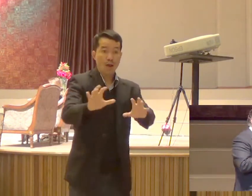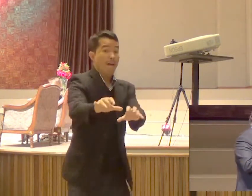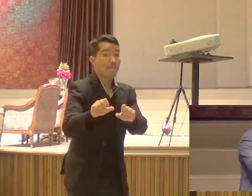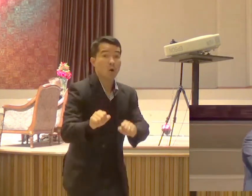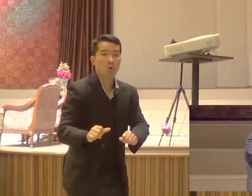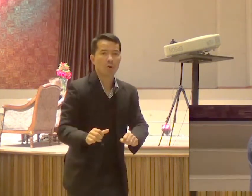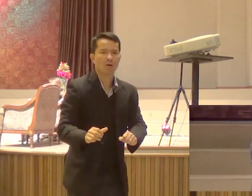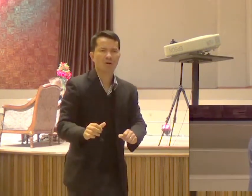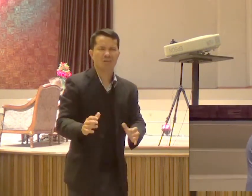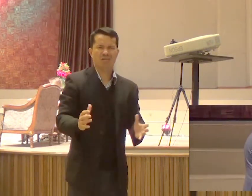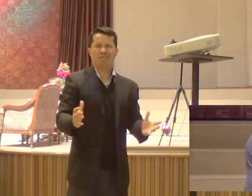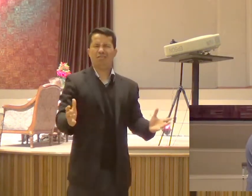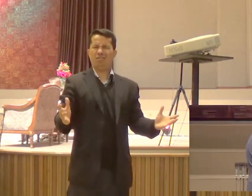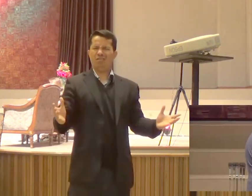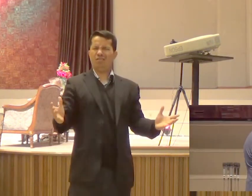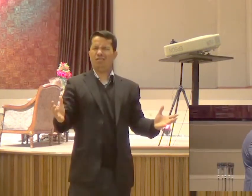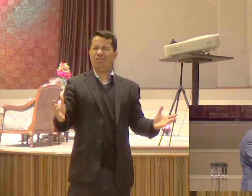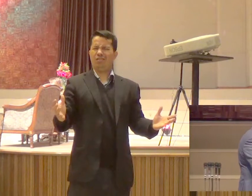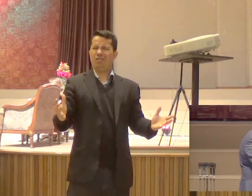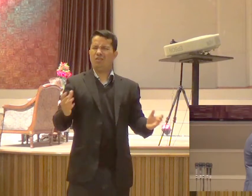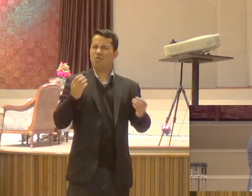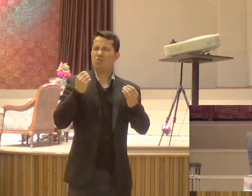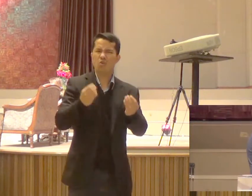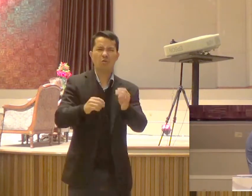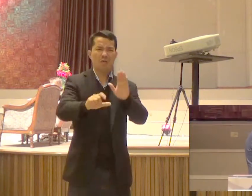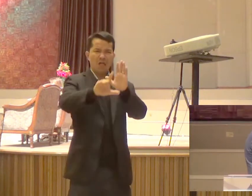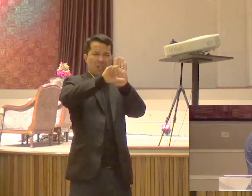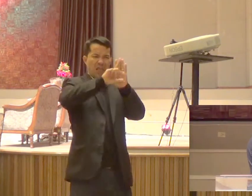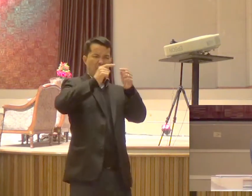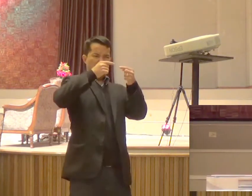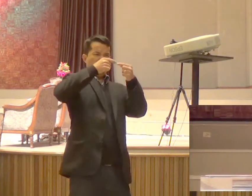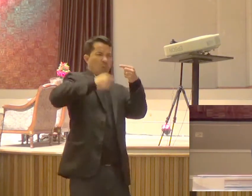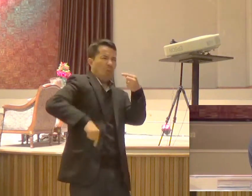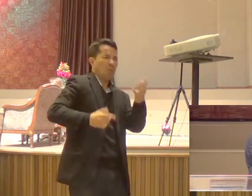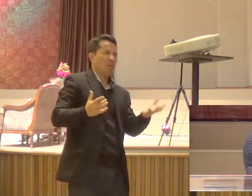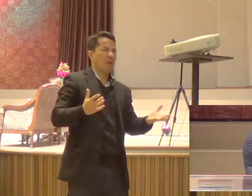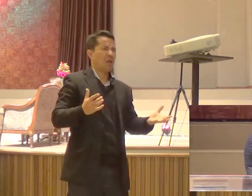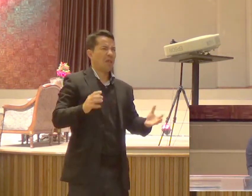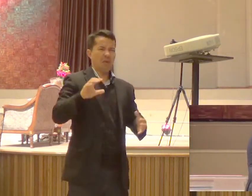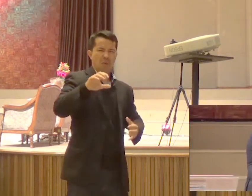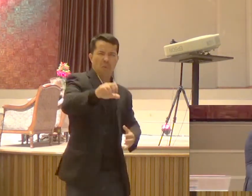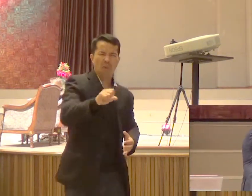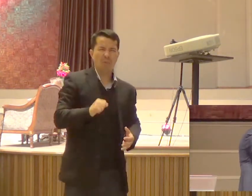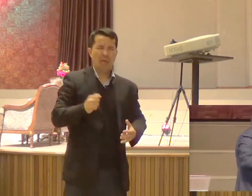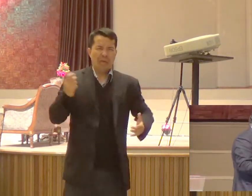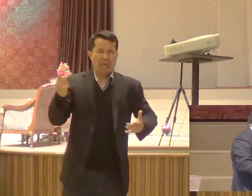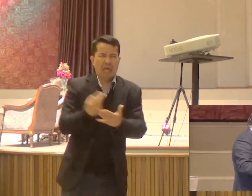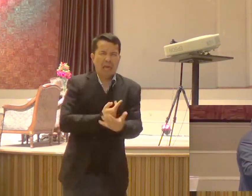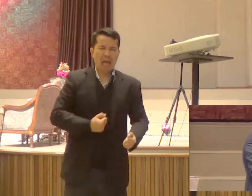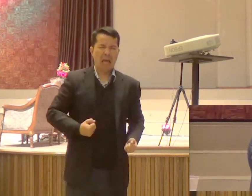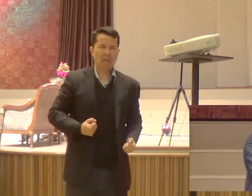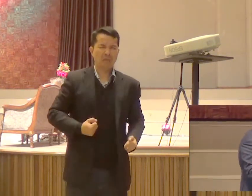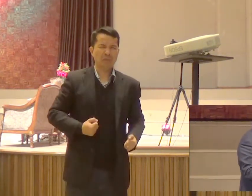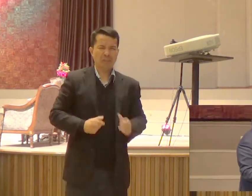Ilegal E que de alguma maneira Algum Alguém traz como uma benesse Para alguém